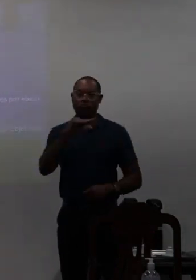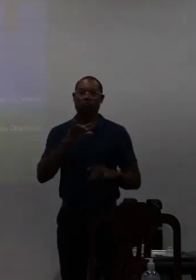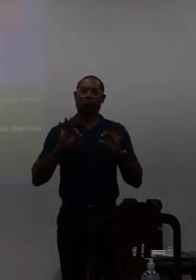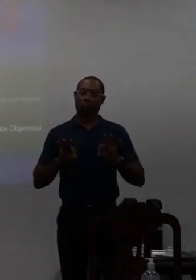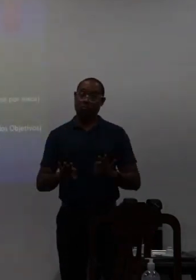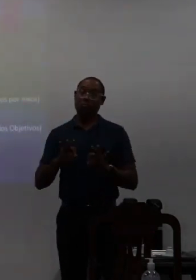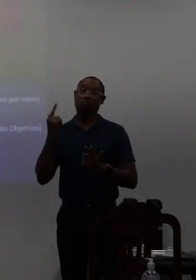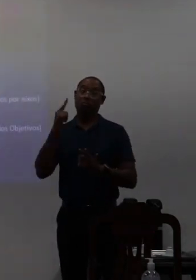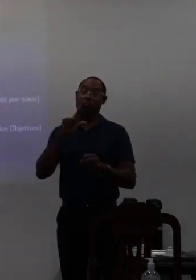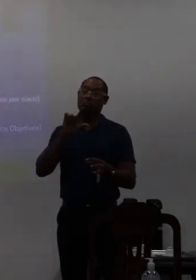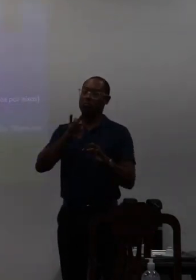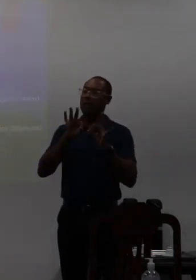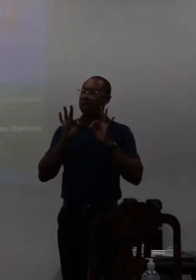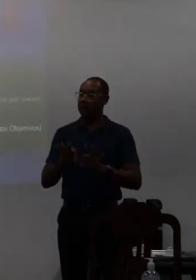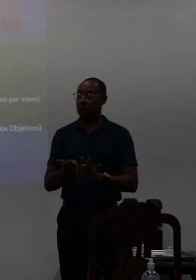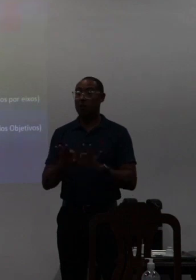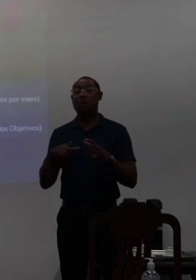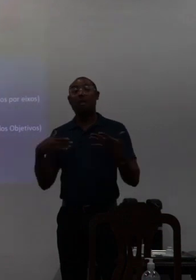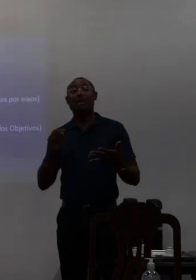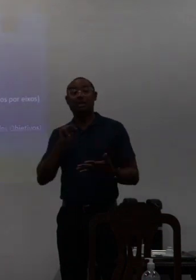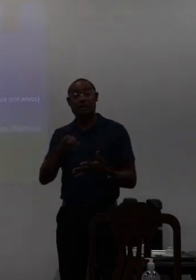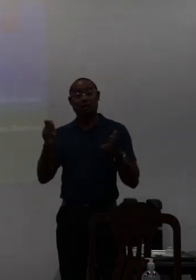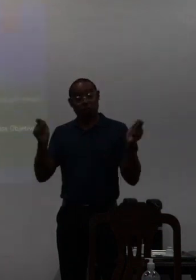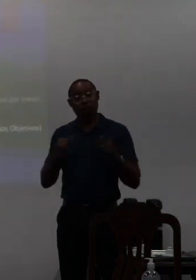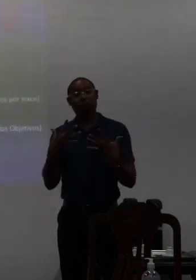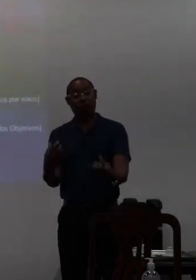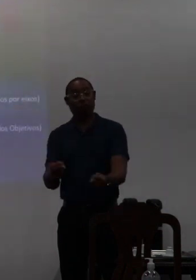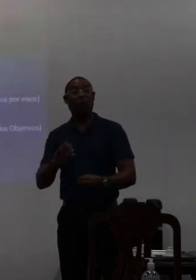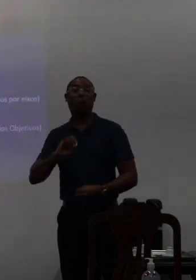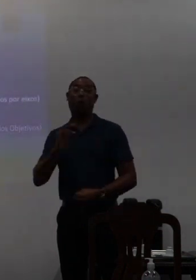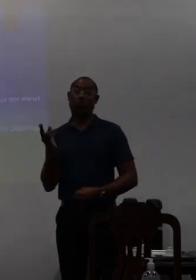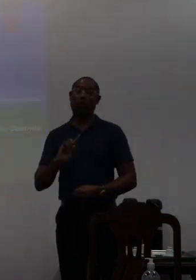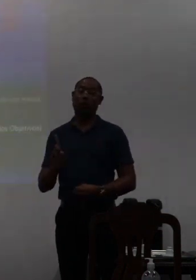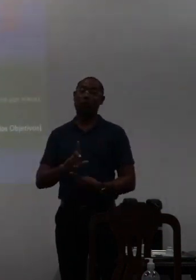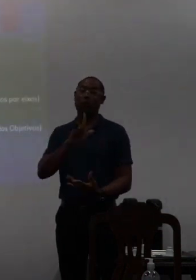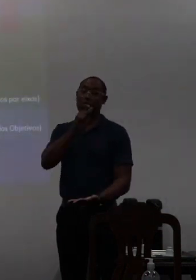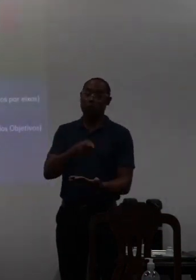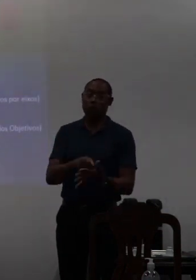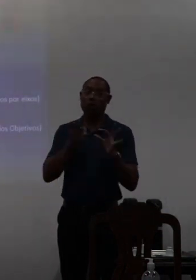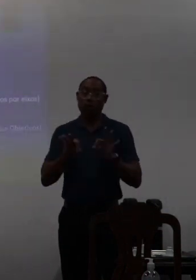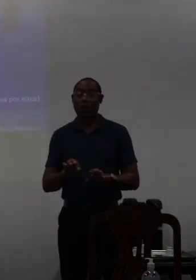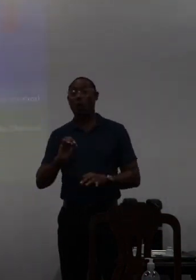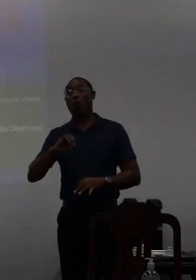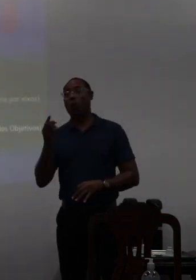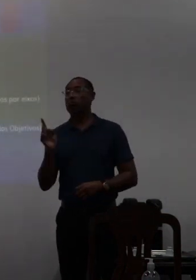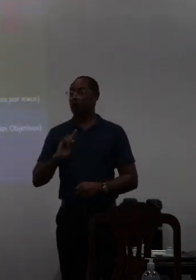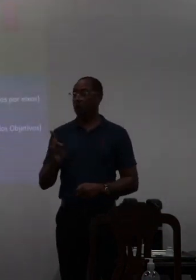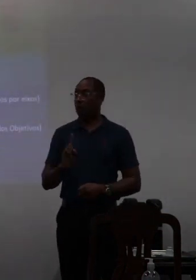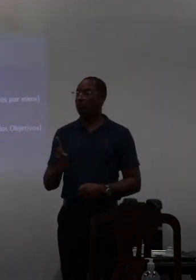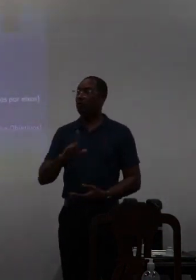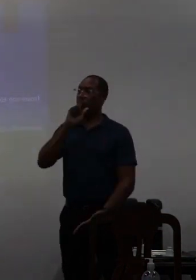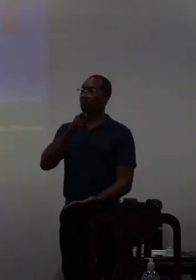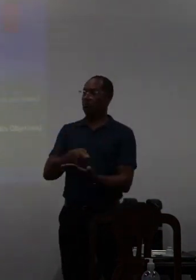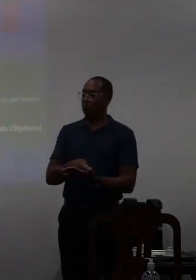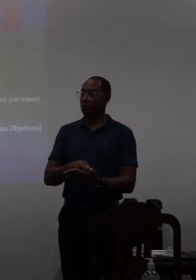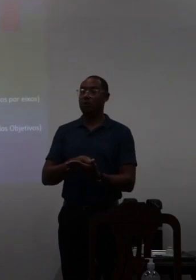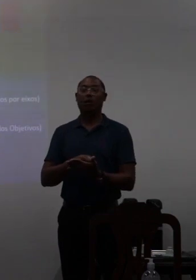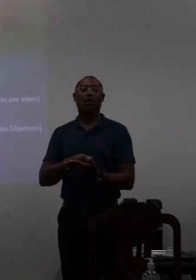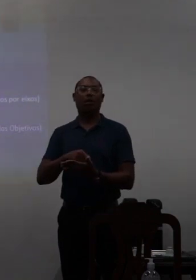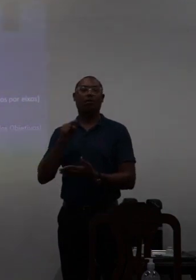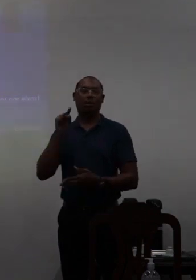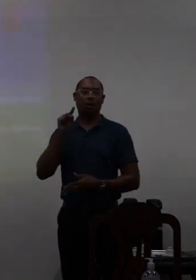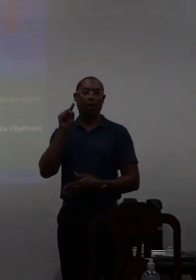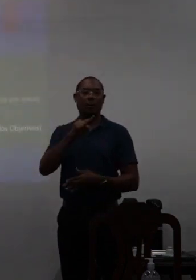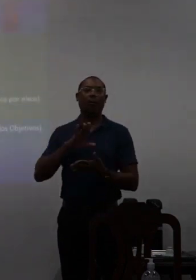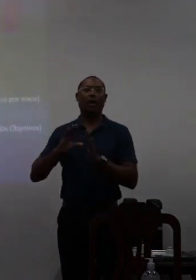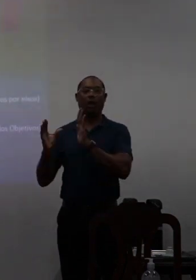consolidados se é que podia ser consolidado essa decisão de consolidá-lo não foi uma decisão tomada